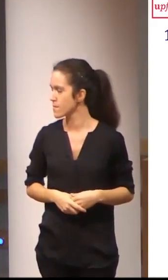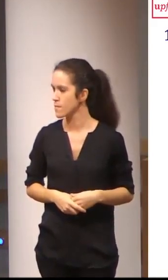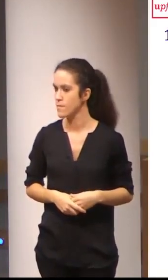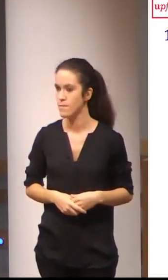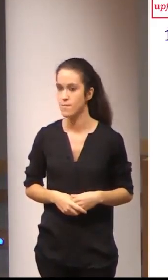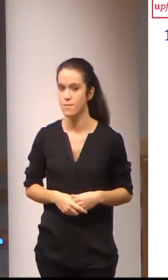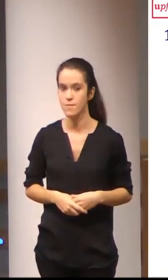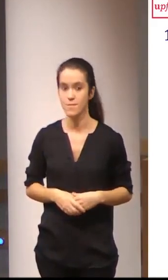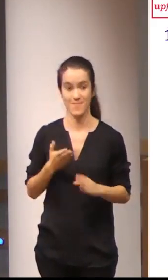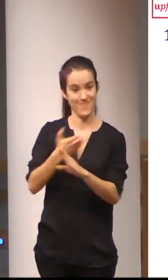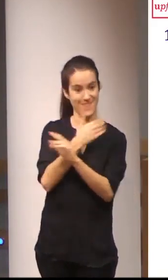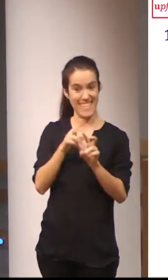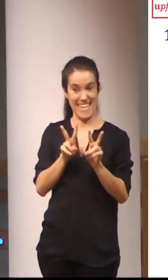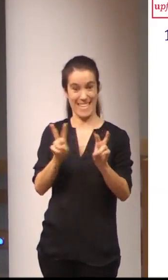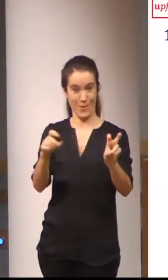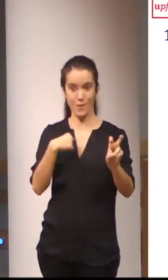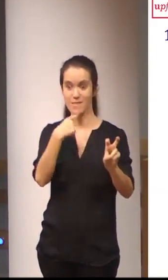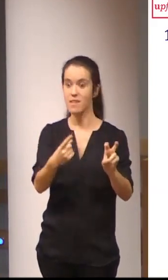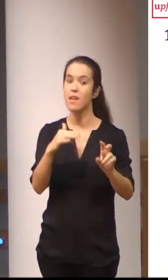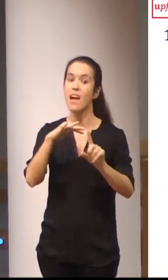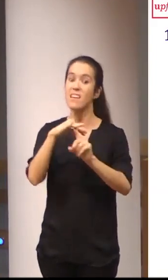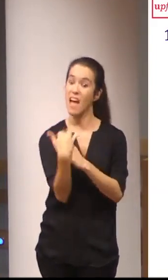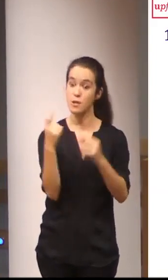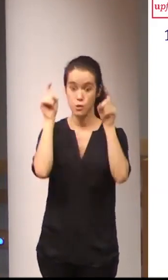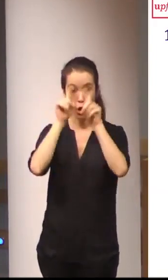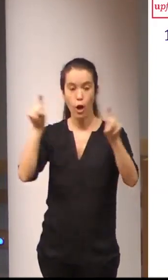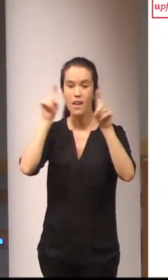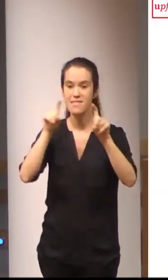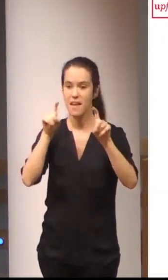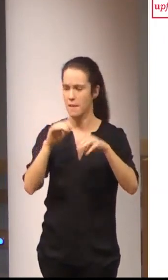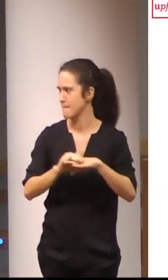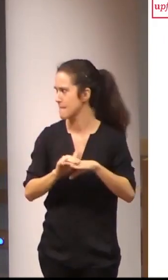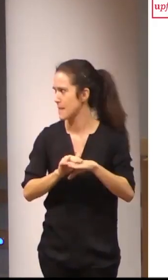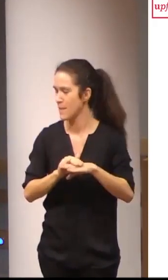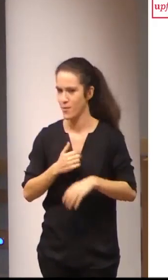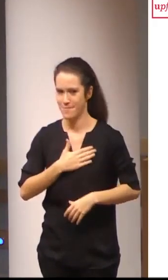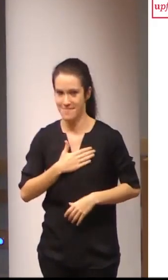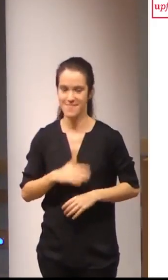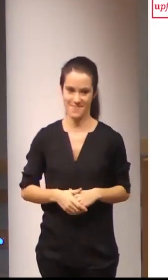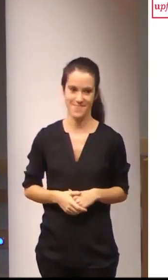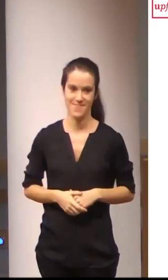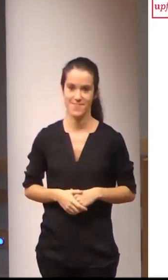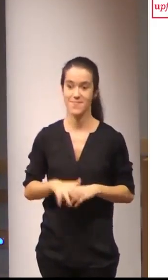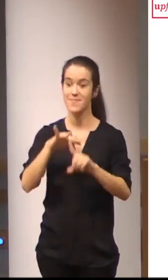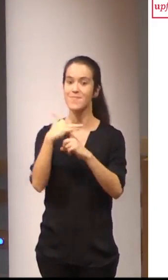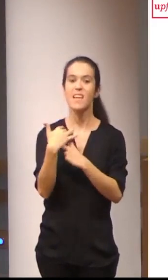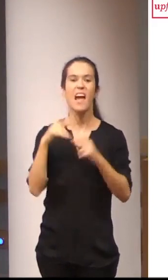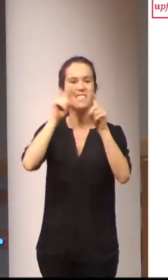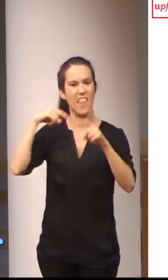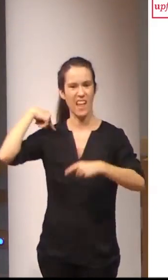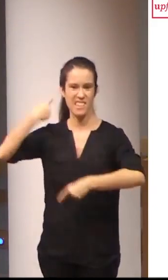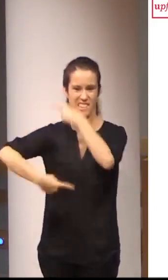Como hemos avanzado en la introducción, en el caso de la enseñanza extracurricular en el caso de la enseñanza tradicional